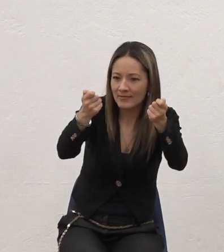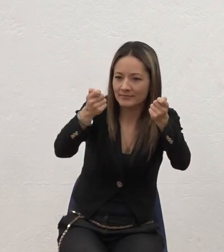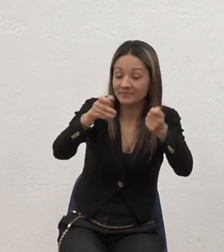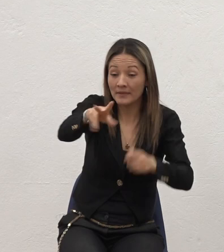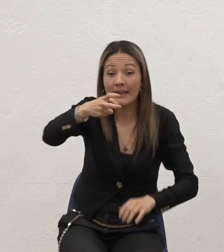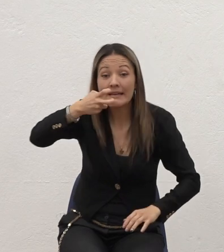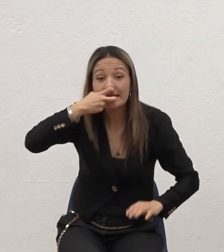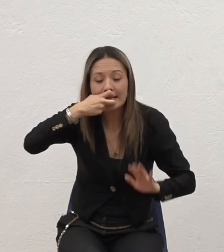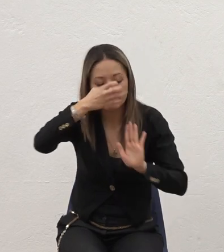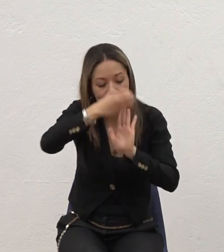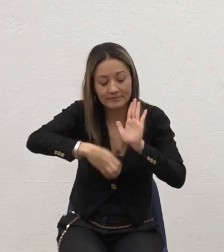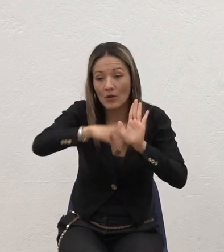10 Y 11